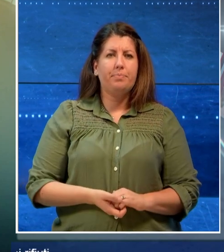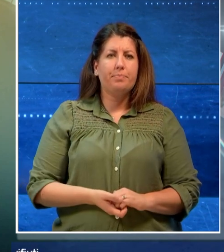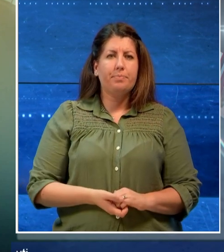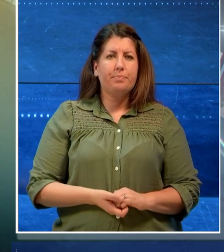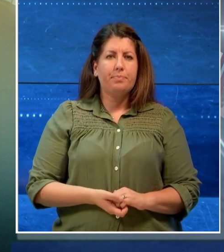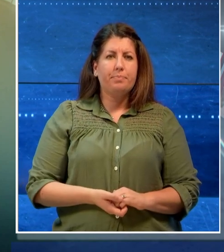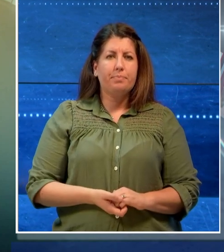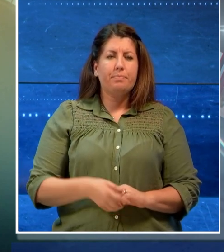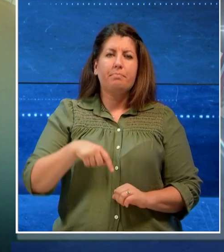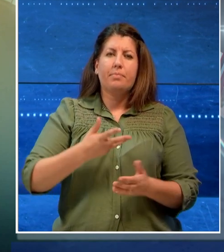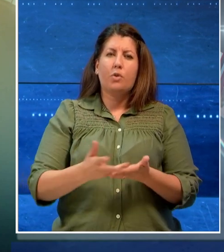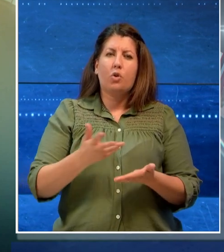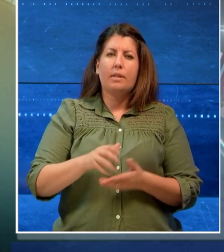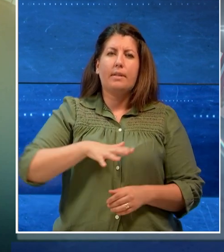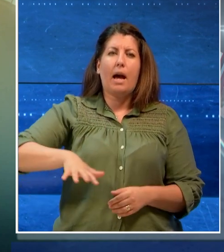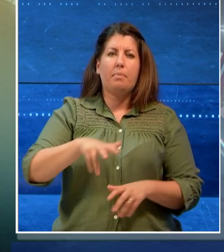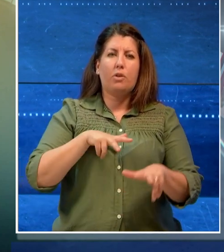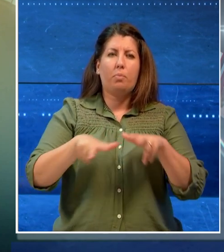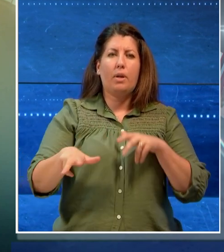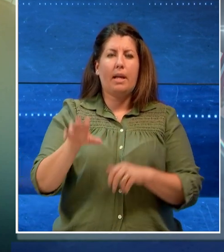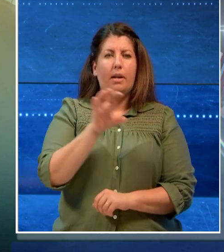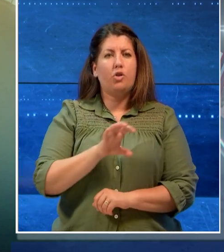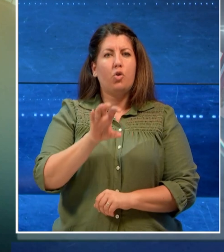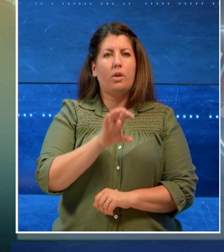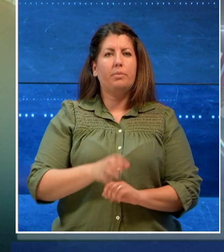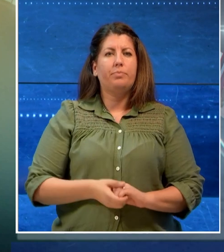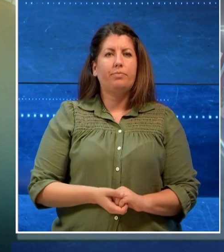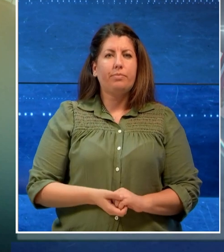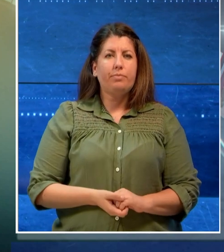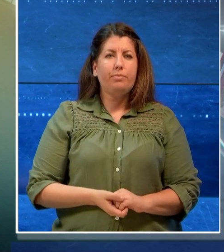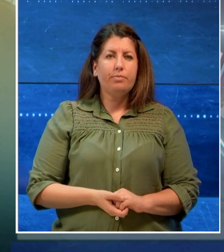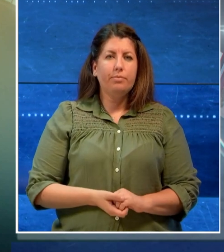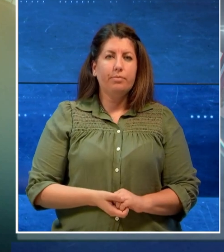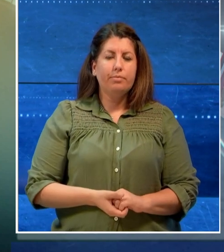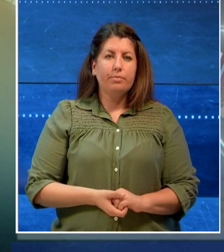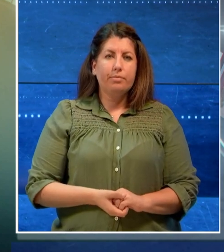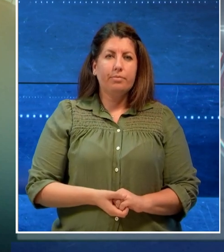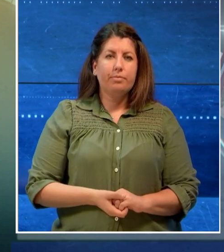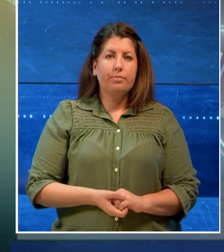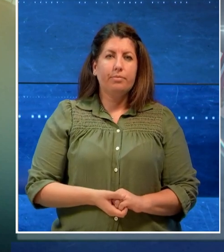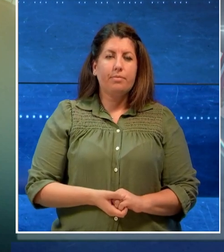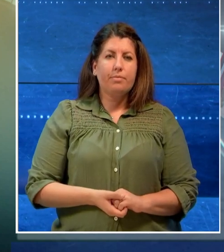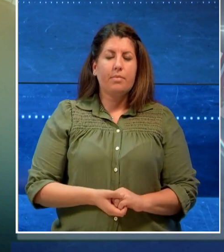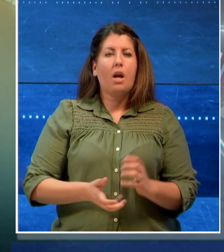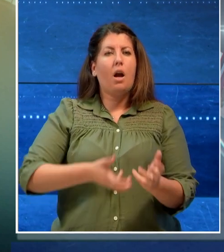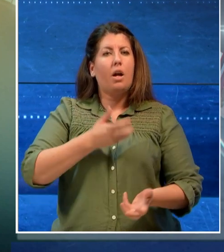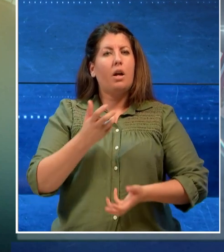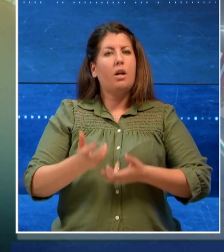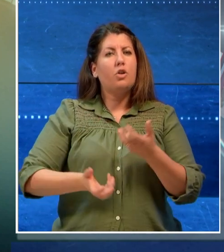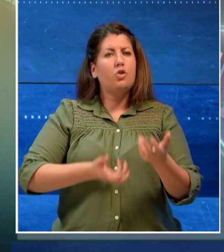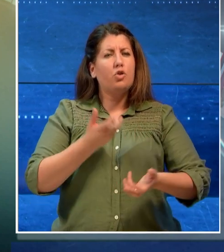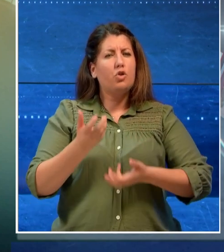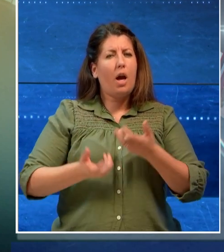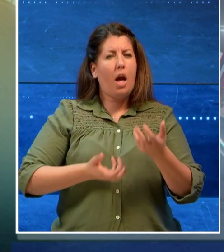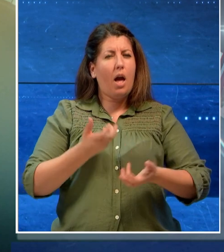E adesso le notizie dall'area metropolitana e dalla regione. Un incendio divampato nel